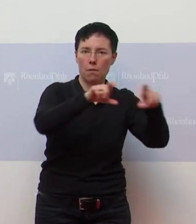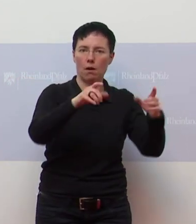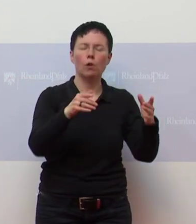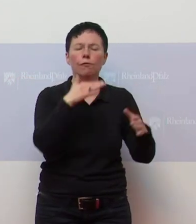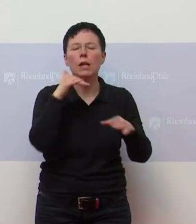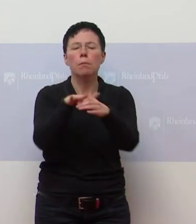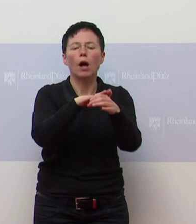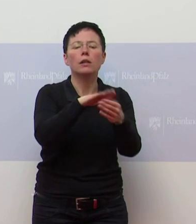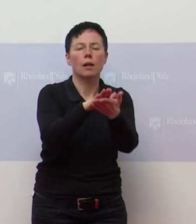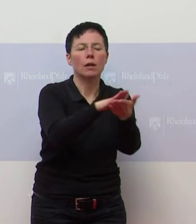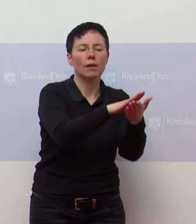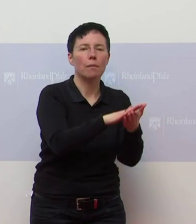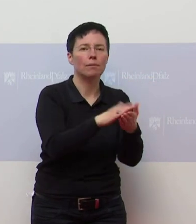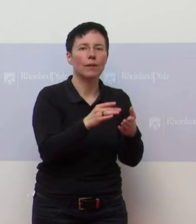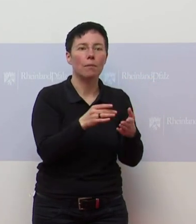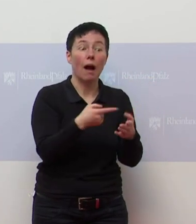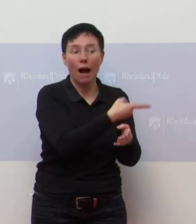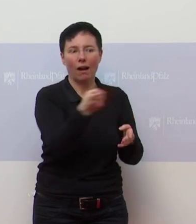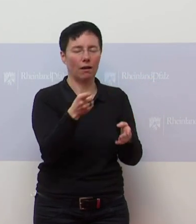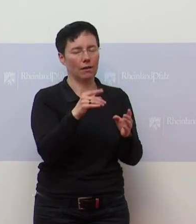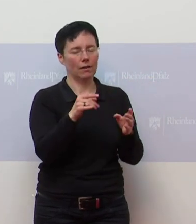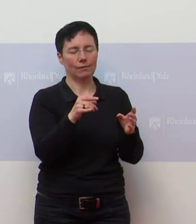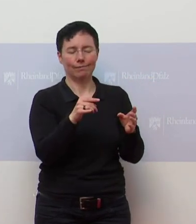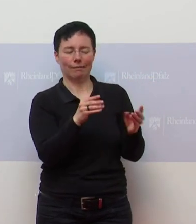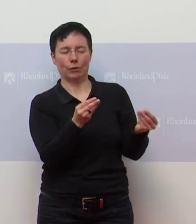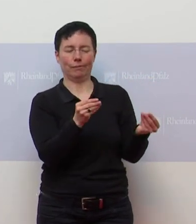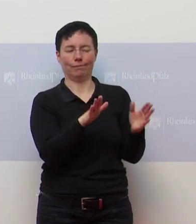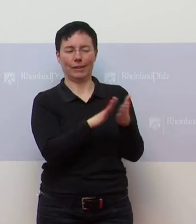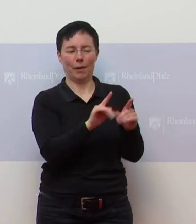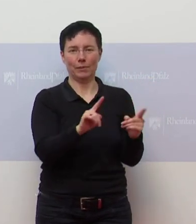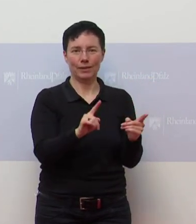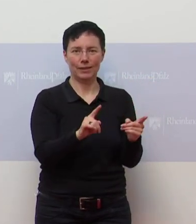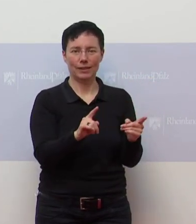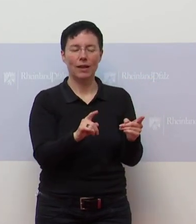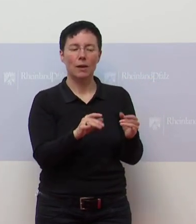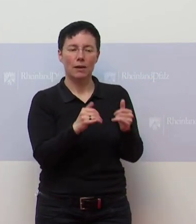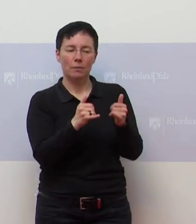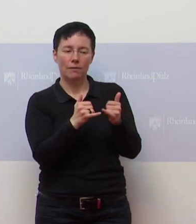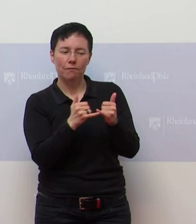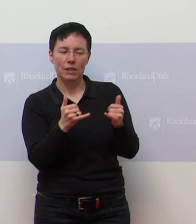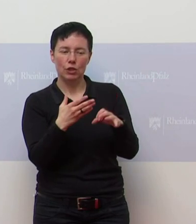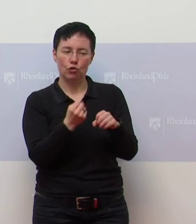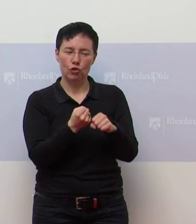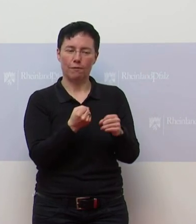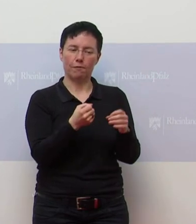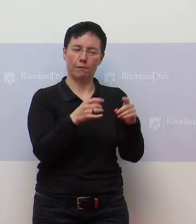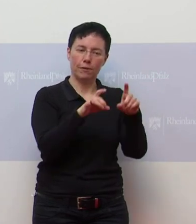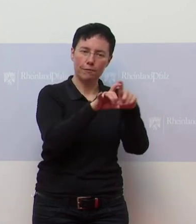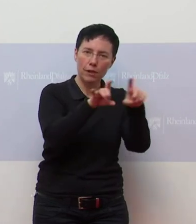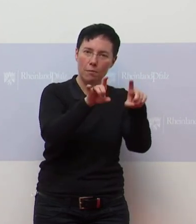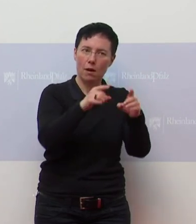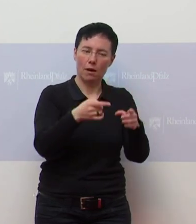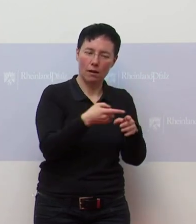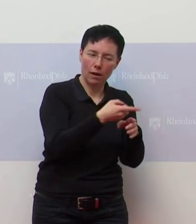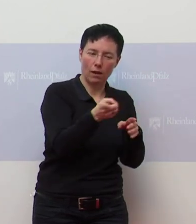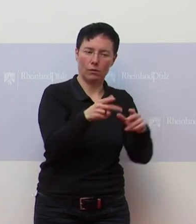in der Wirtschaft funktioniert halt nicht überall. Und wie kann man das dann auch am Ende herstellen? Und da ist es so, dass die